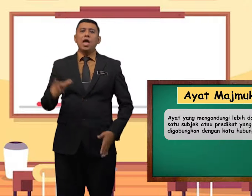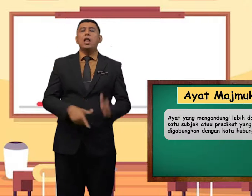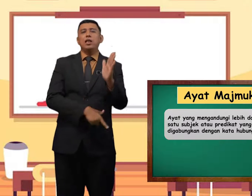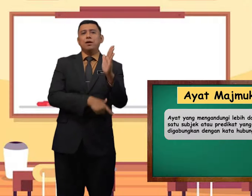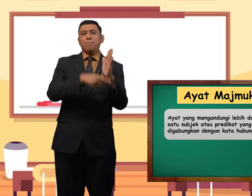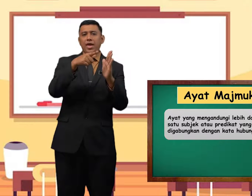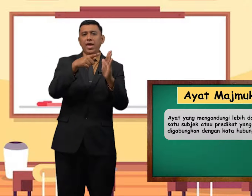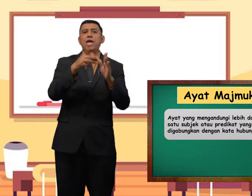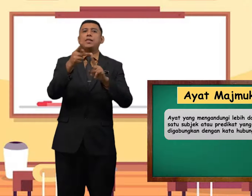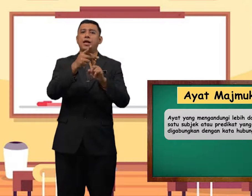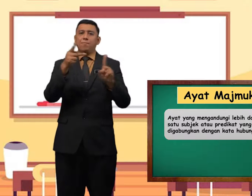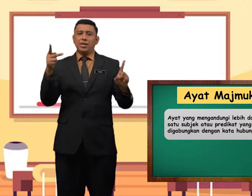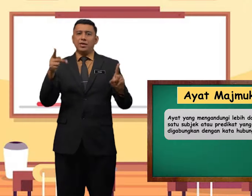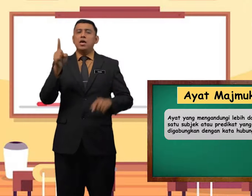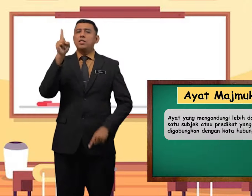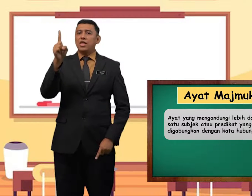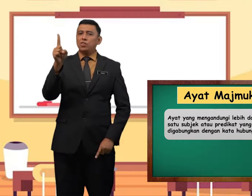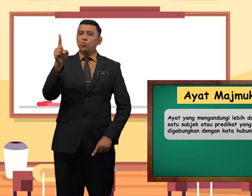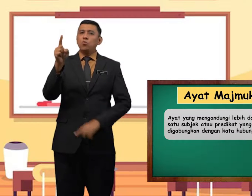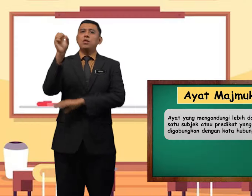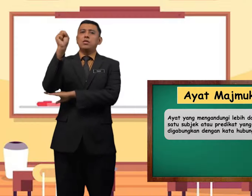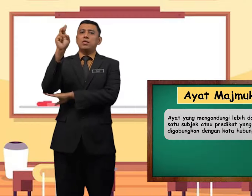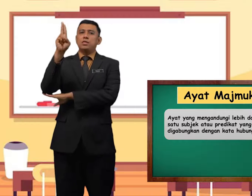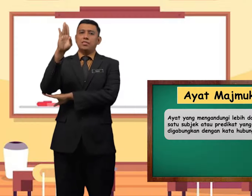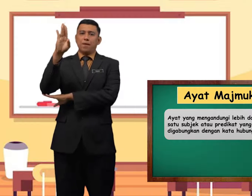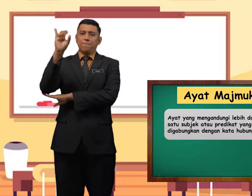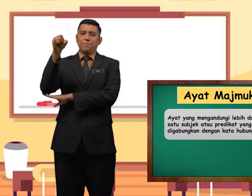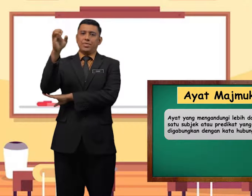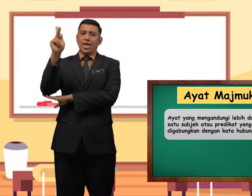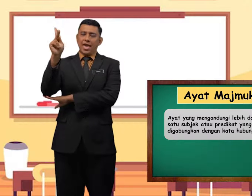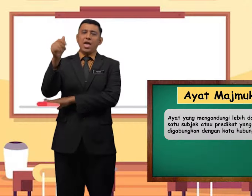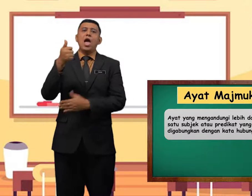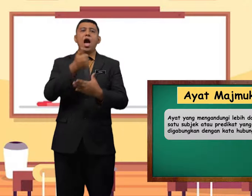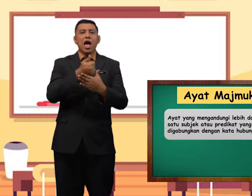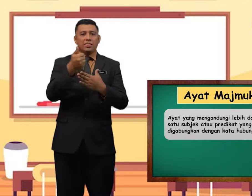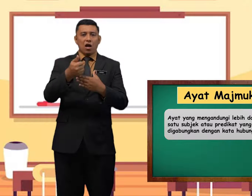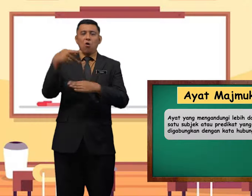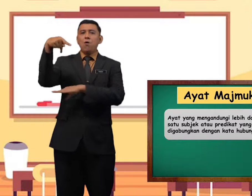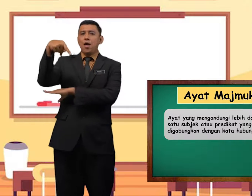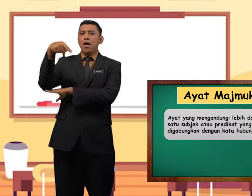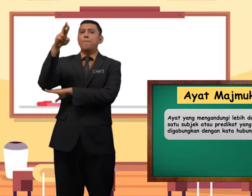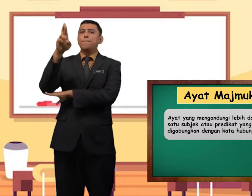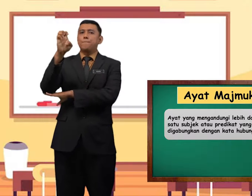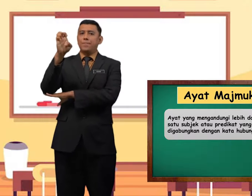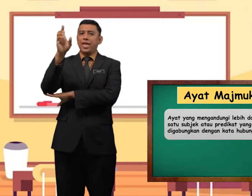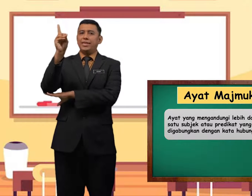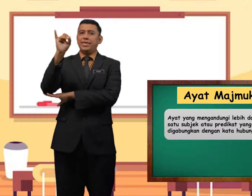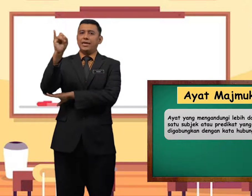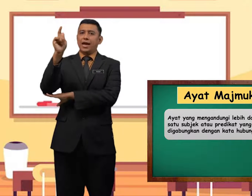lebih daripada satu subjek atau predikat